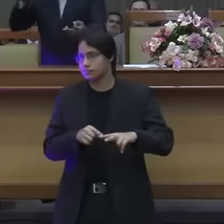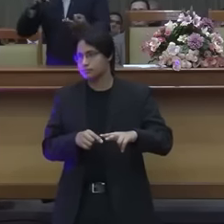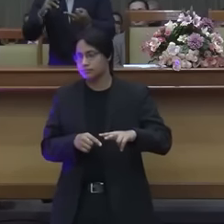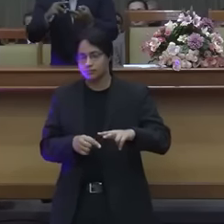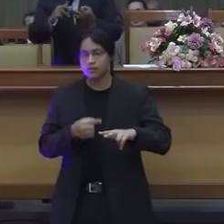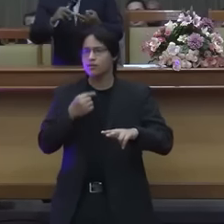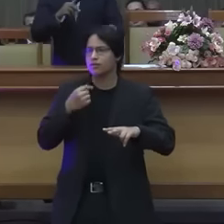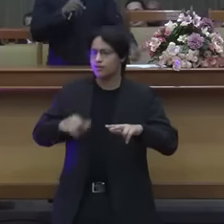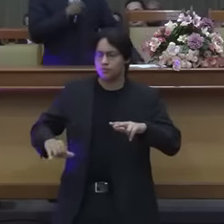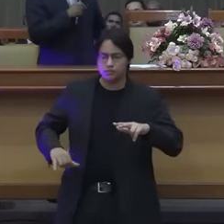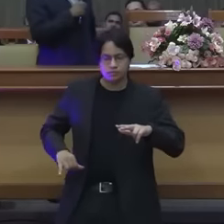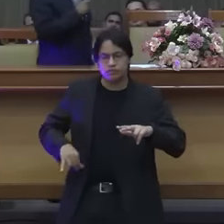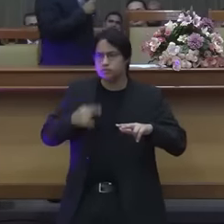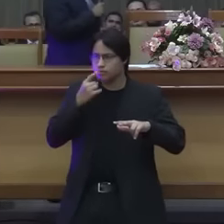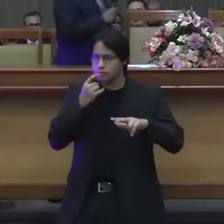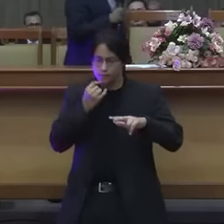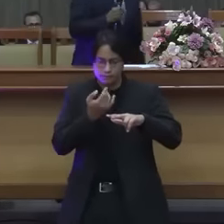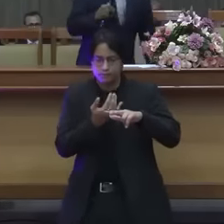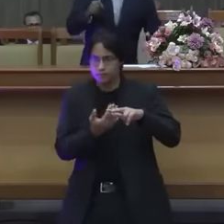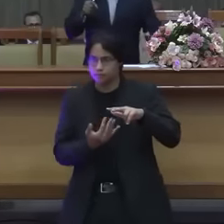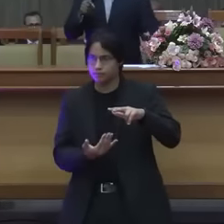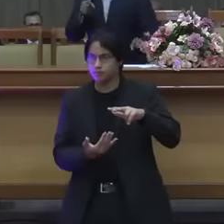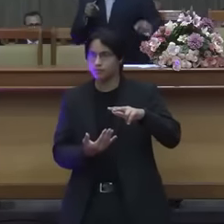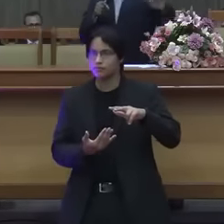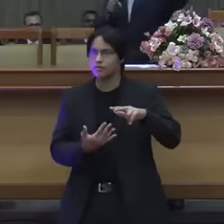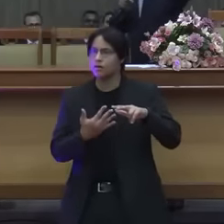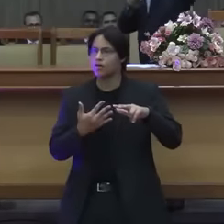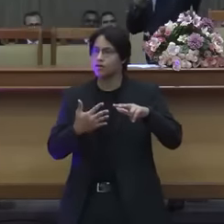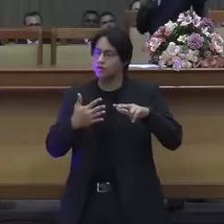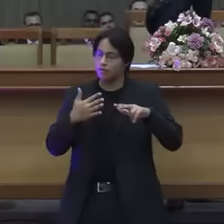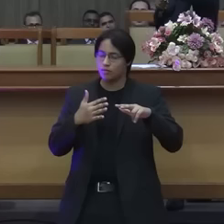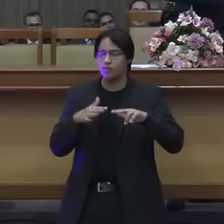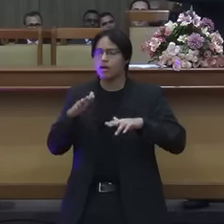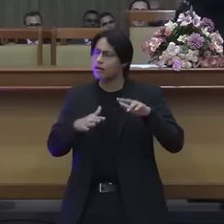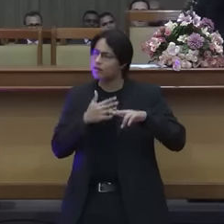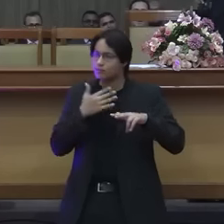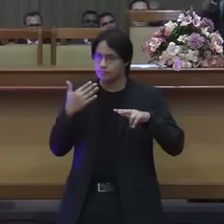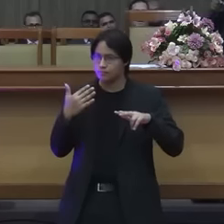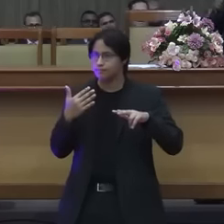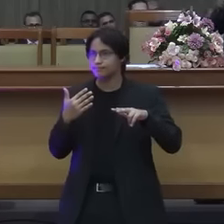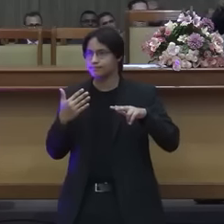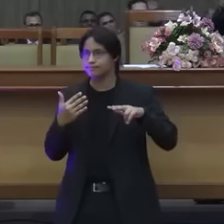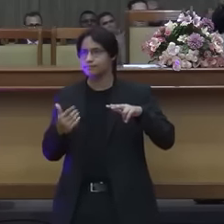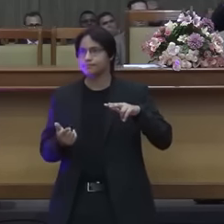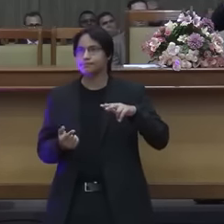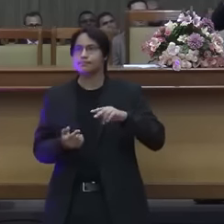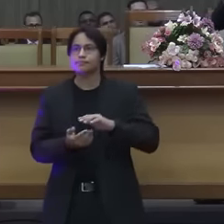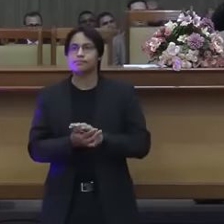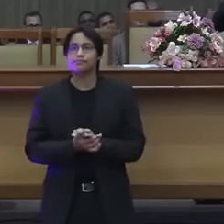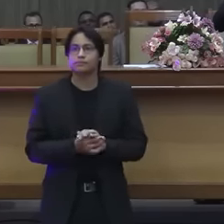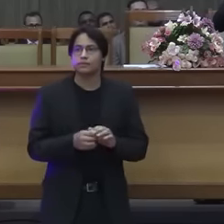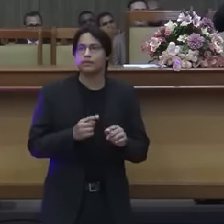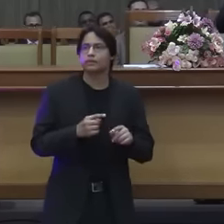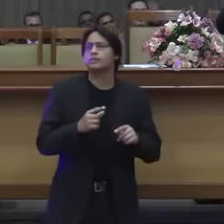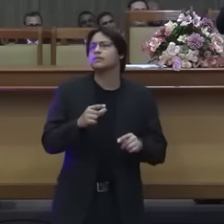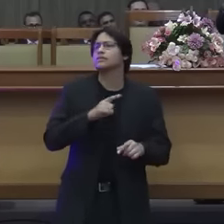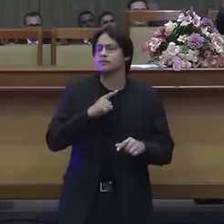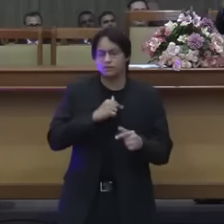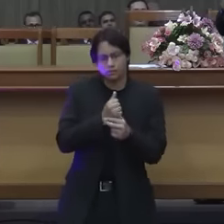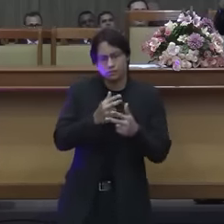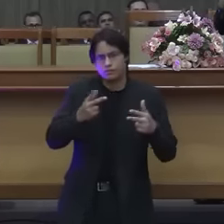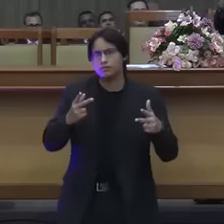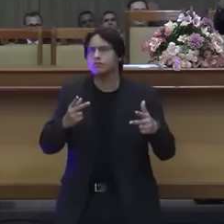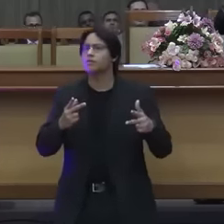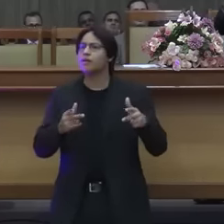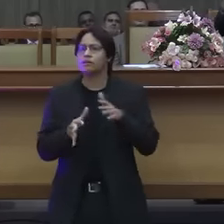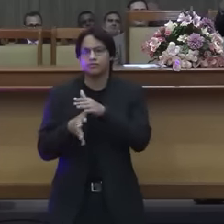sangrando quase morto porque na descida que vai ali tinha muitos ladrões e pegaram o rapaz